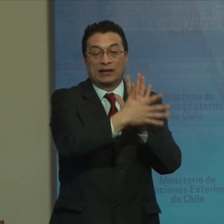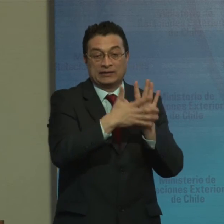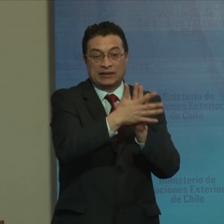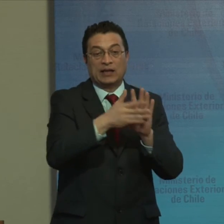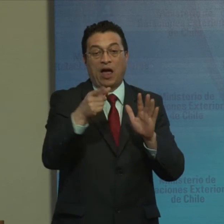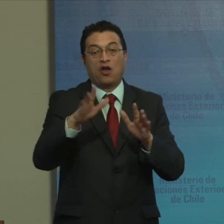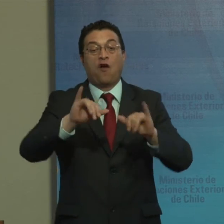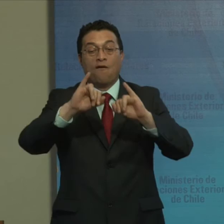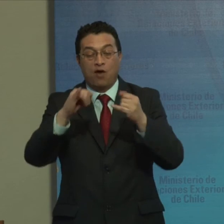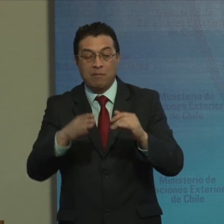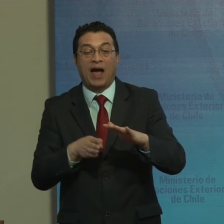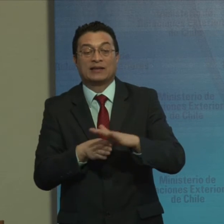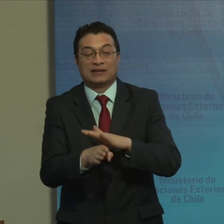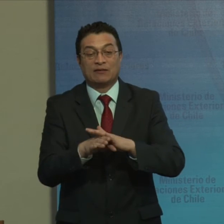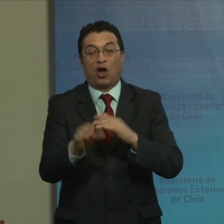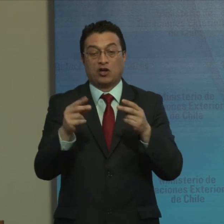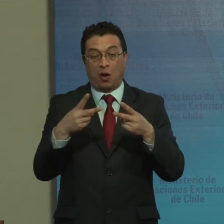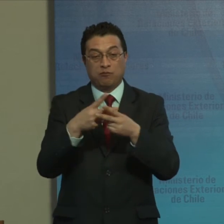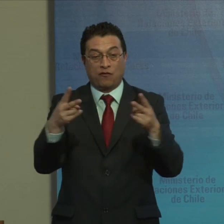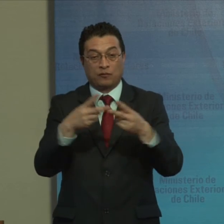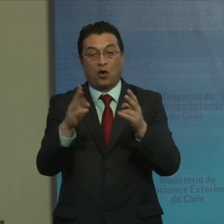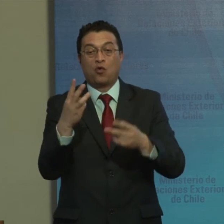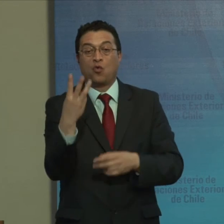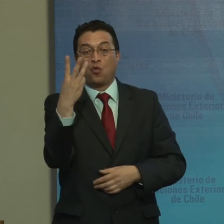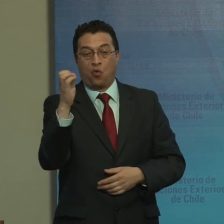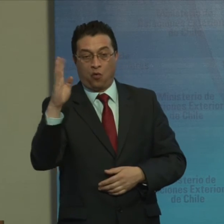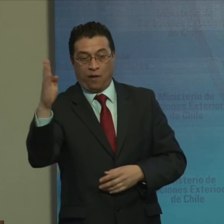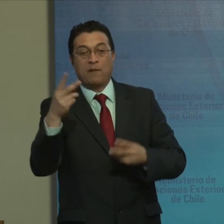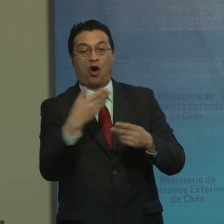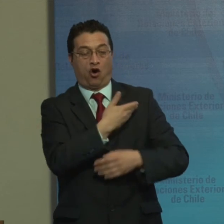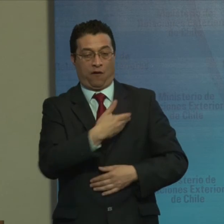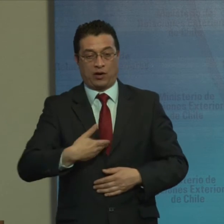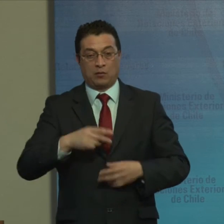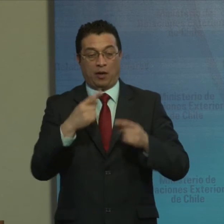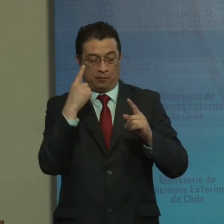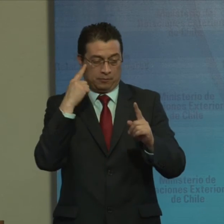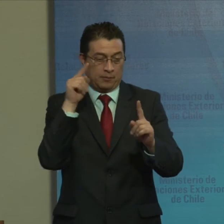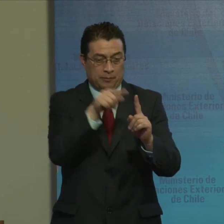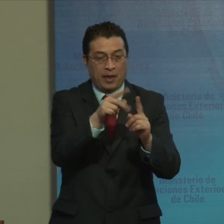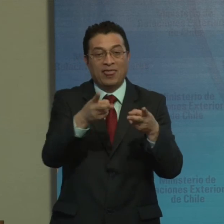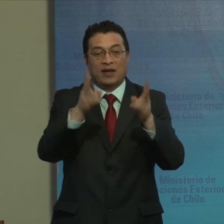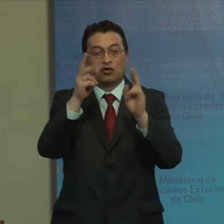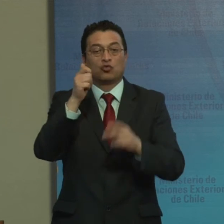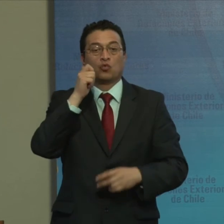Accesibles Y que las publiquen En un sitio web Del gobierno Dedicado a los derechos Humanos